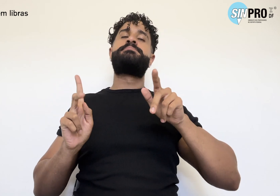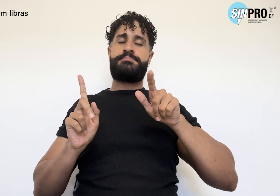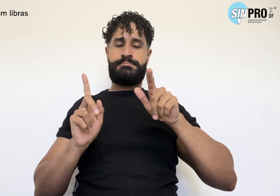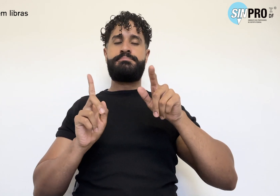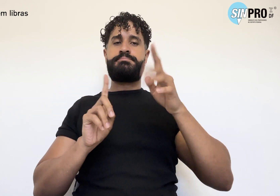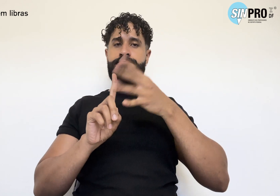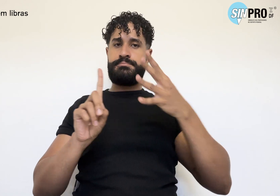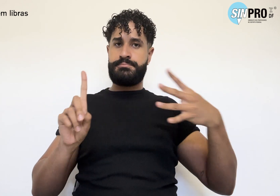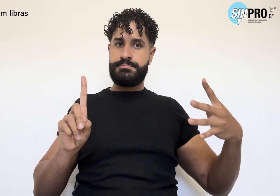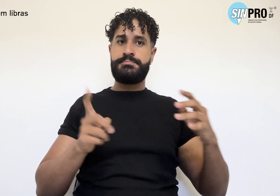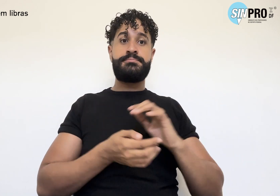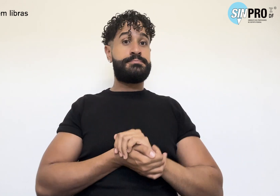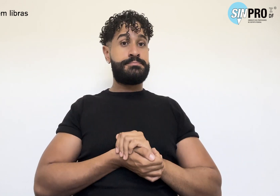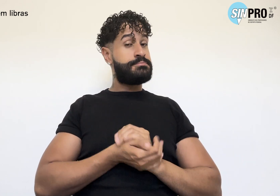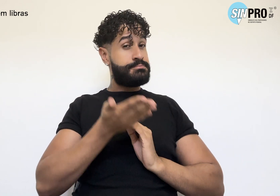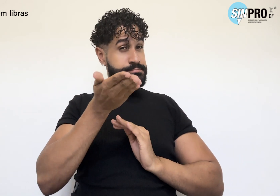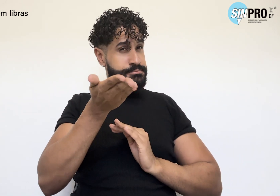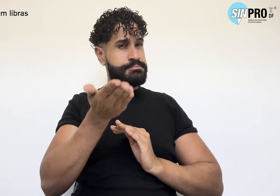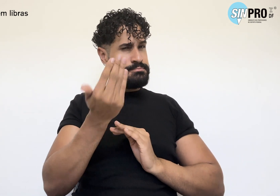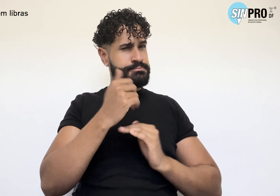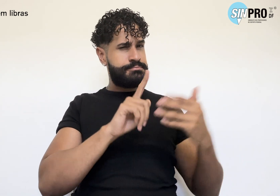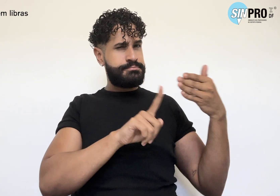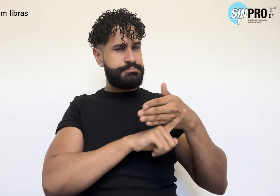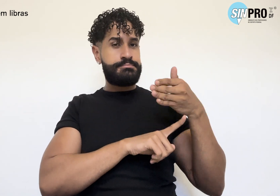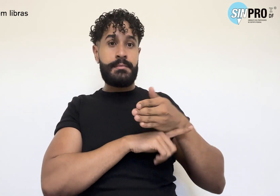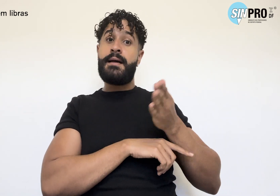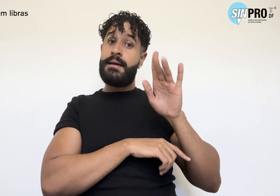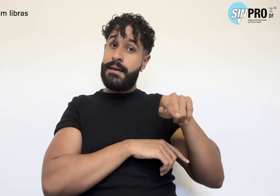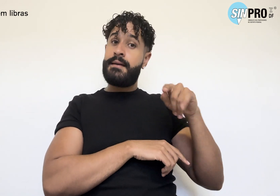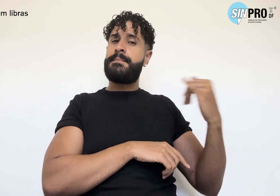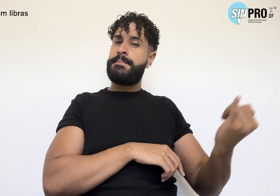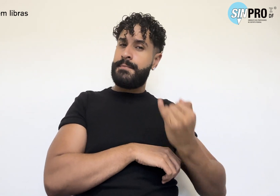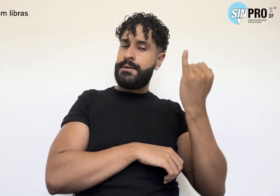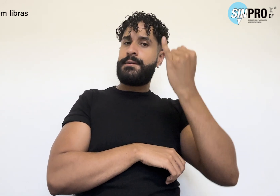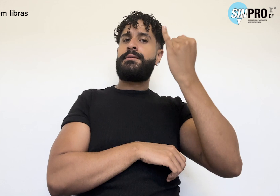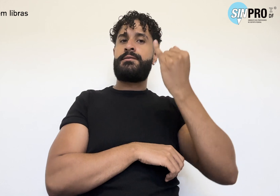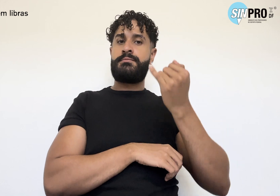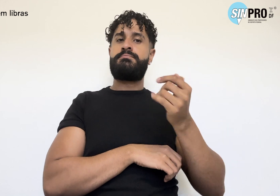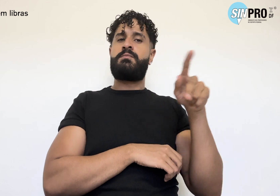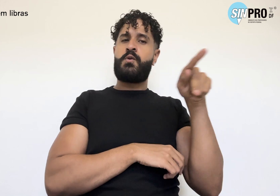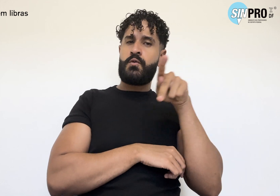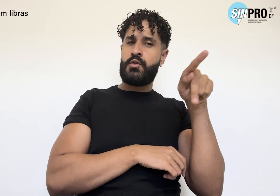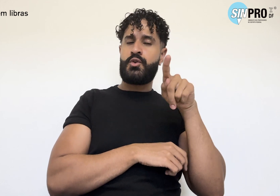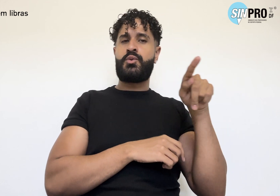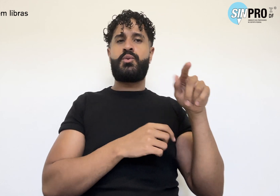Sua participação é de grande importância, professoras, professores,